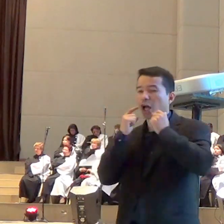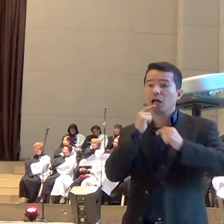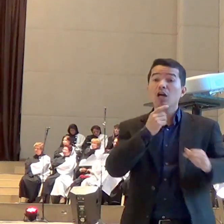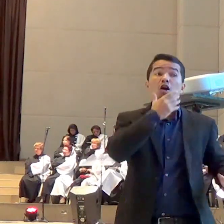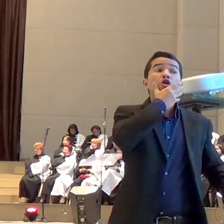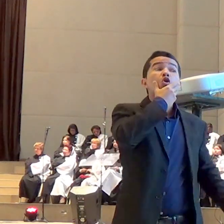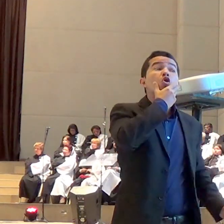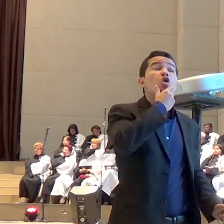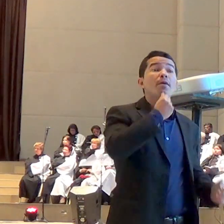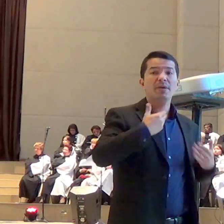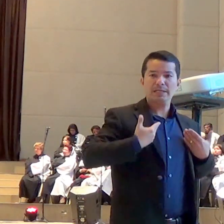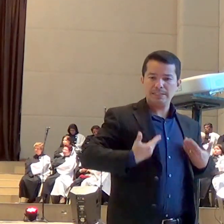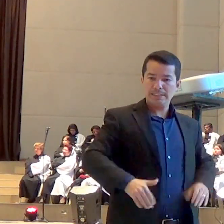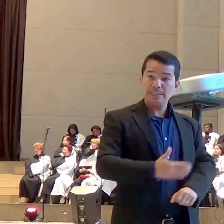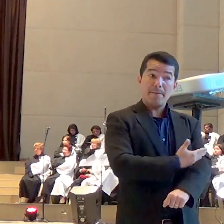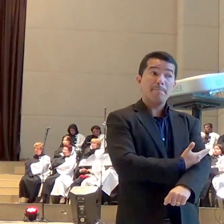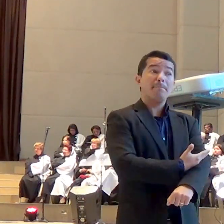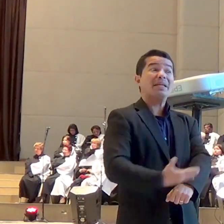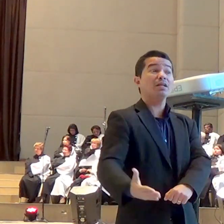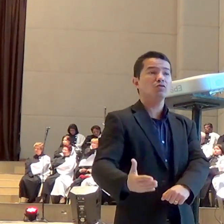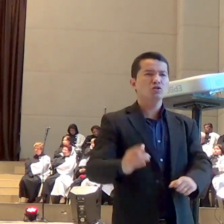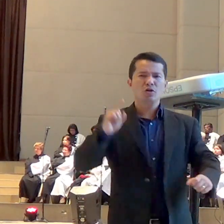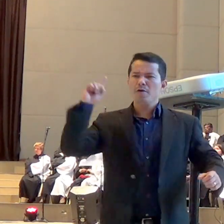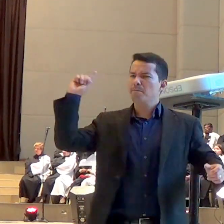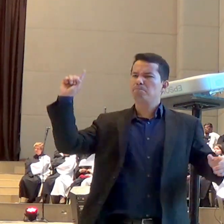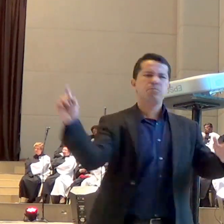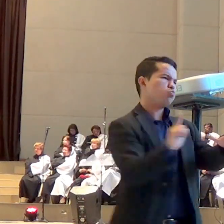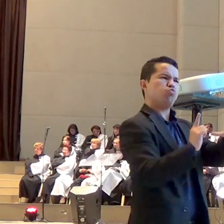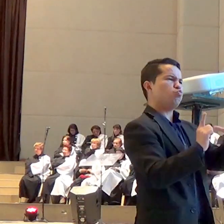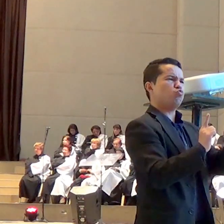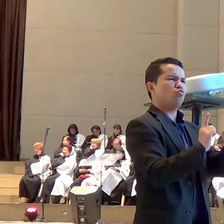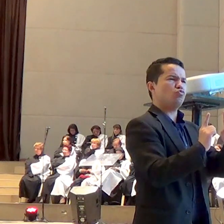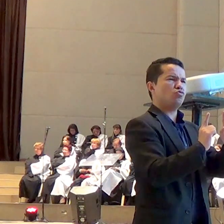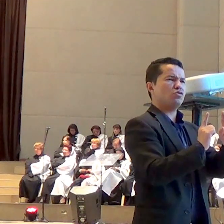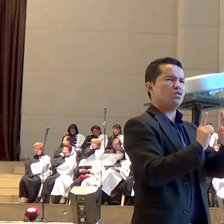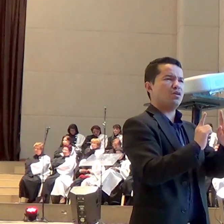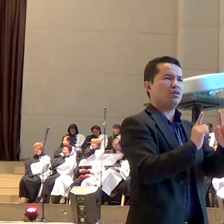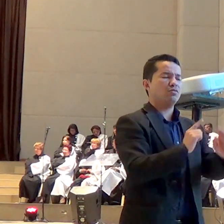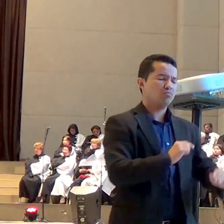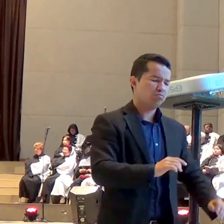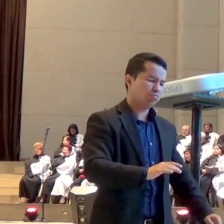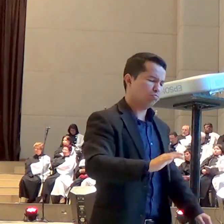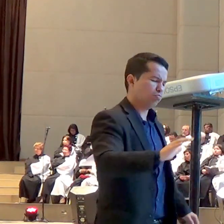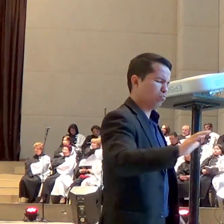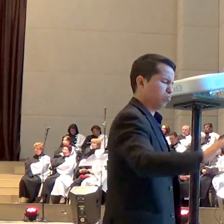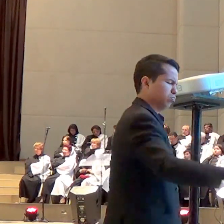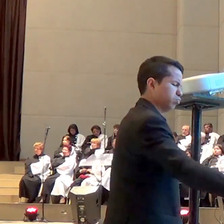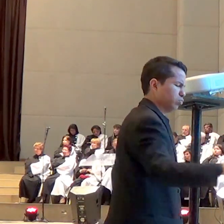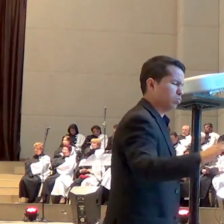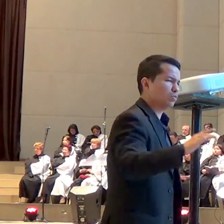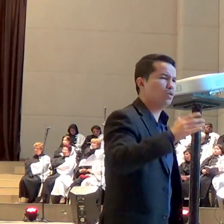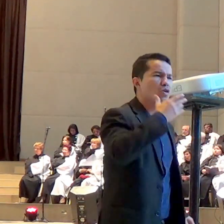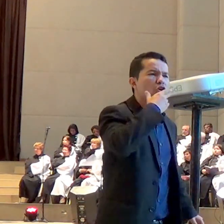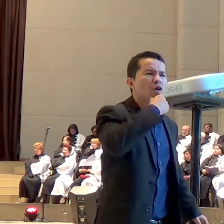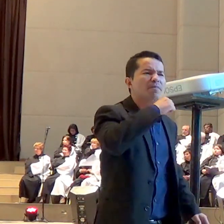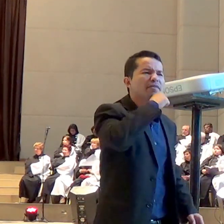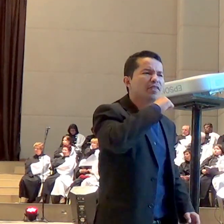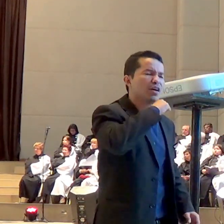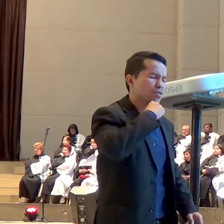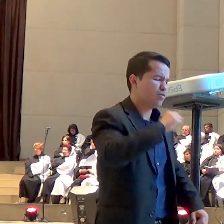curou esse senhor idoso e disse para eles, era uma visão, eles não sabiam dizer se era concreto